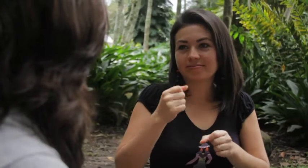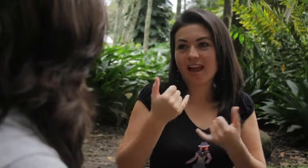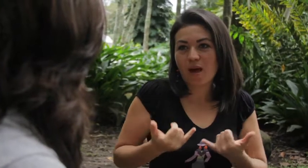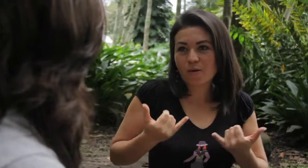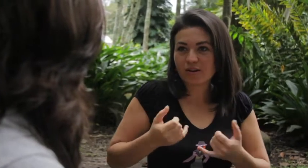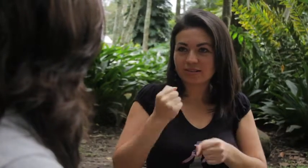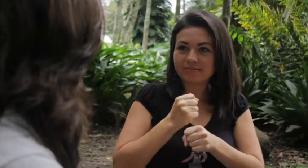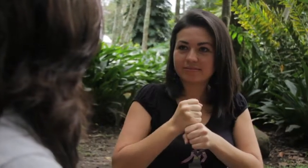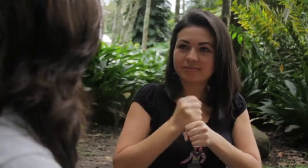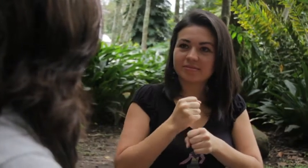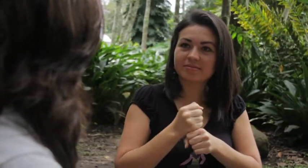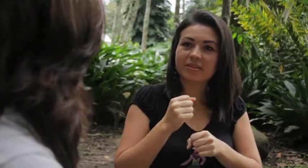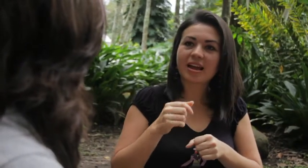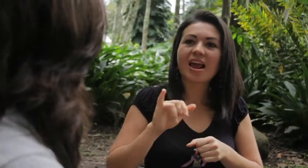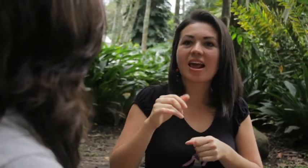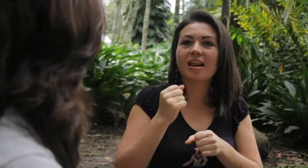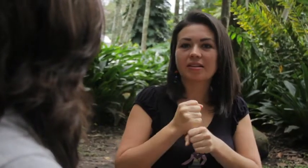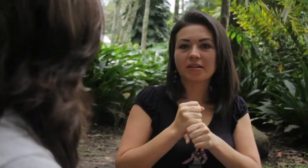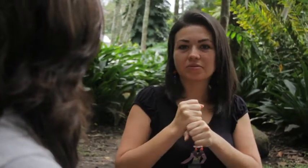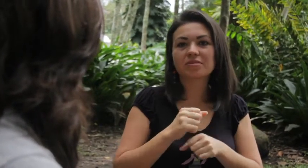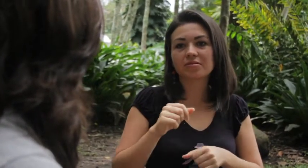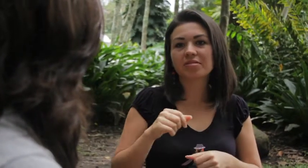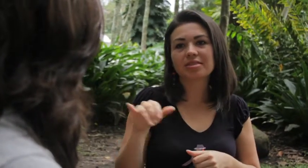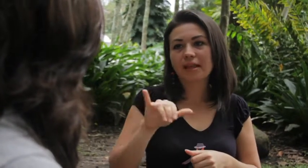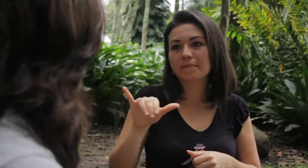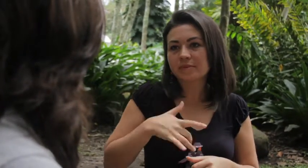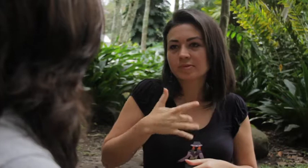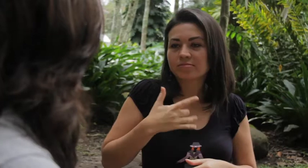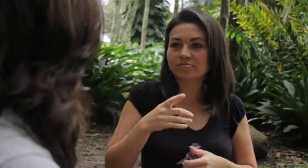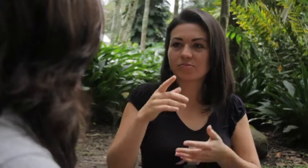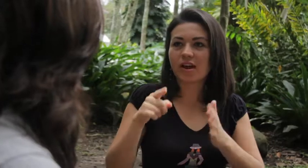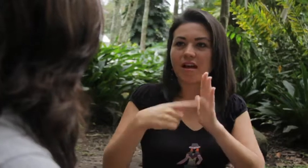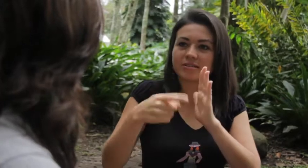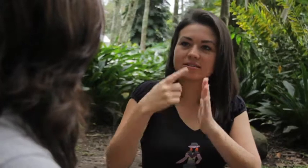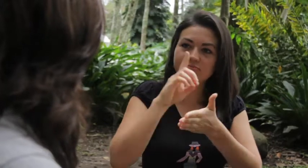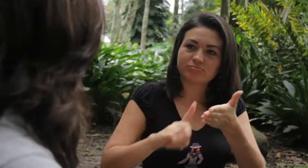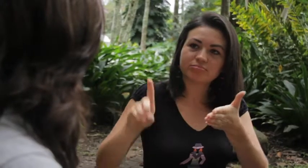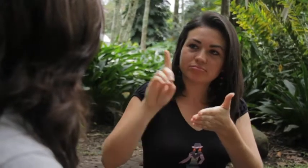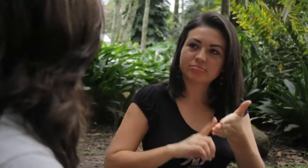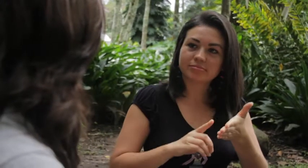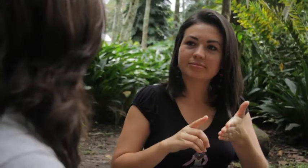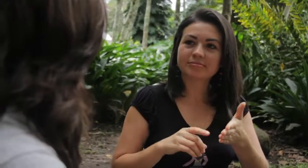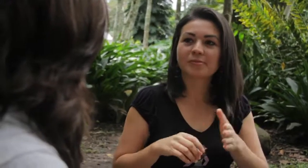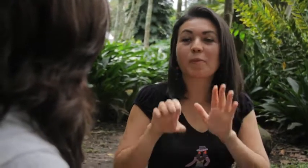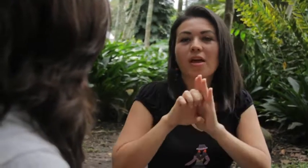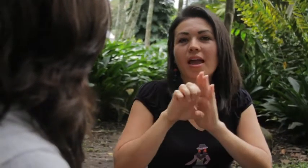Hasta ahora Que estoy trabajando Igual siento a veces Que existe discriminación